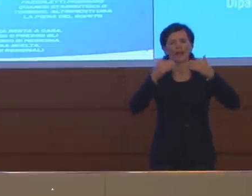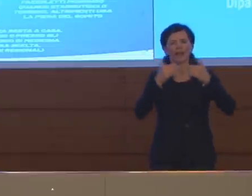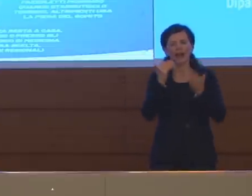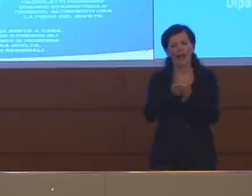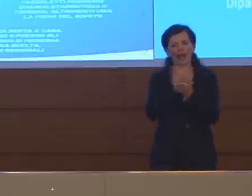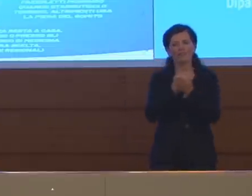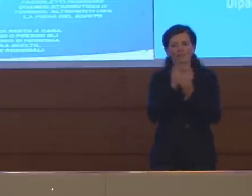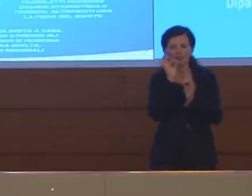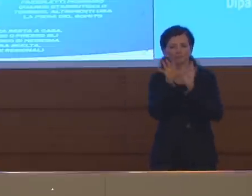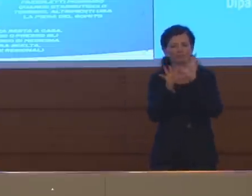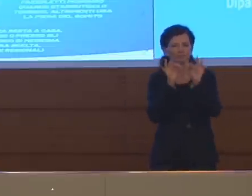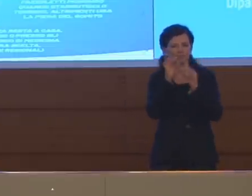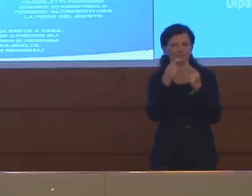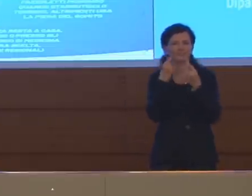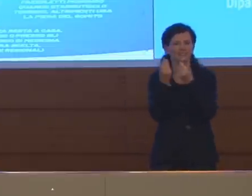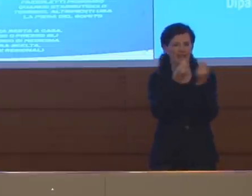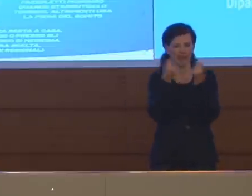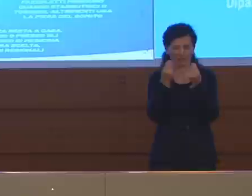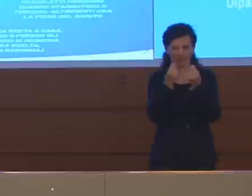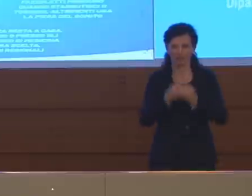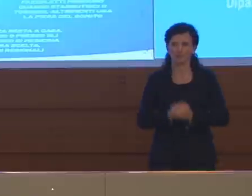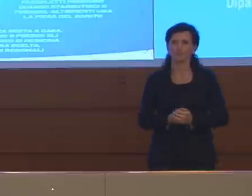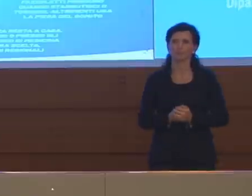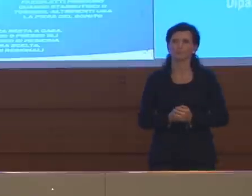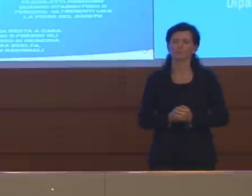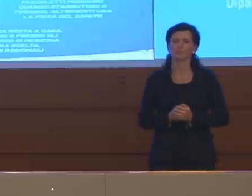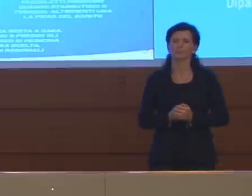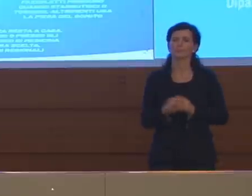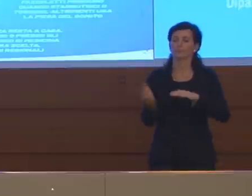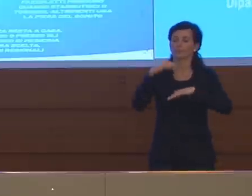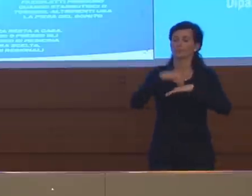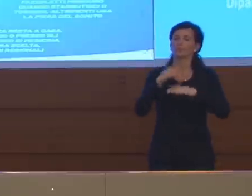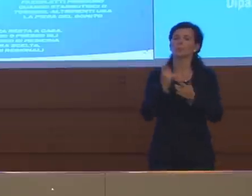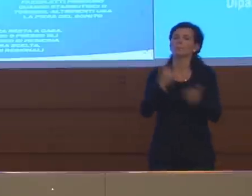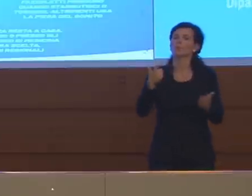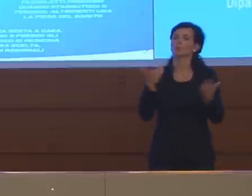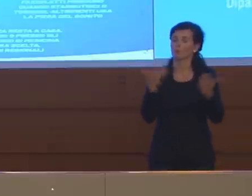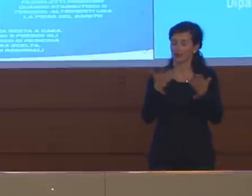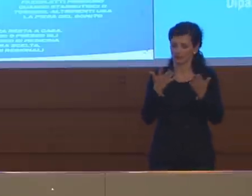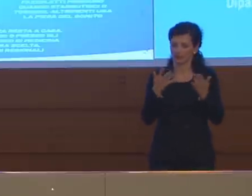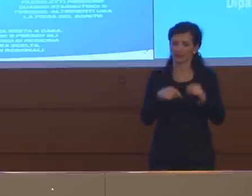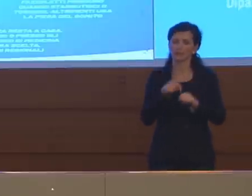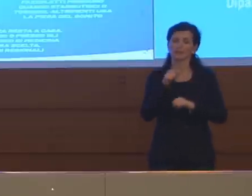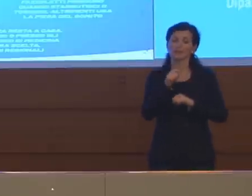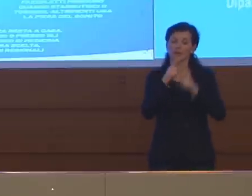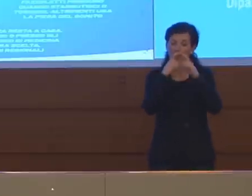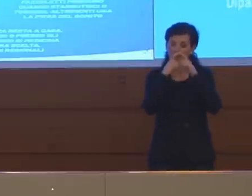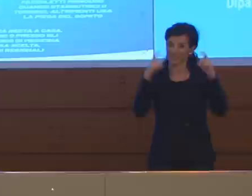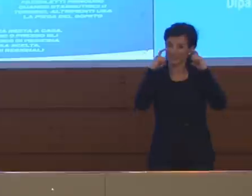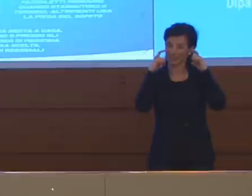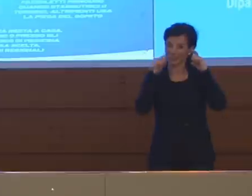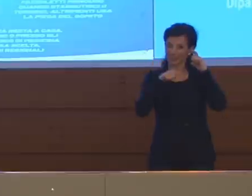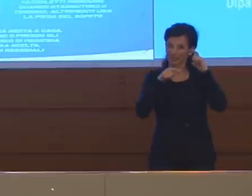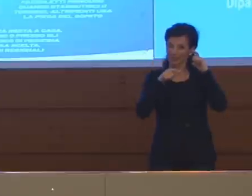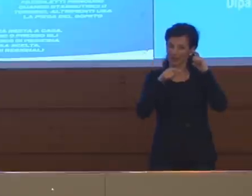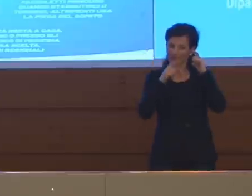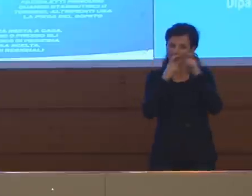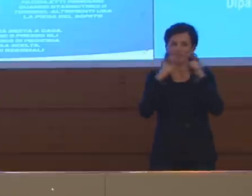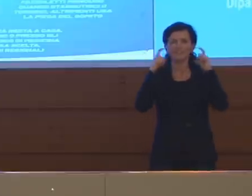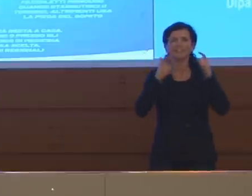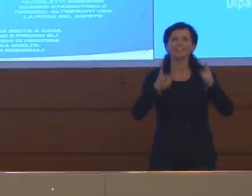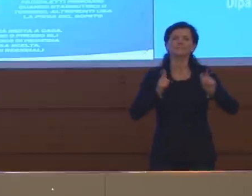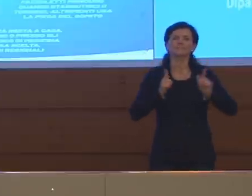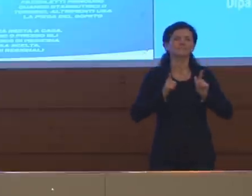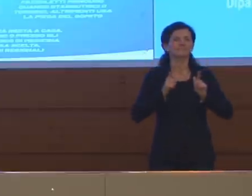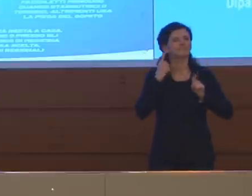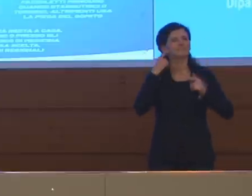Dobbiamo però anche specificare un elemento importante. La mascherina non deve dare o l'uso di questa mascherina non deve dare false sicurezze.